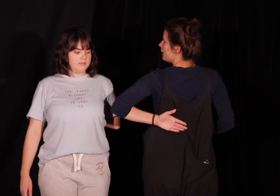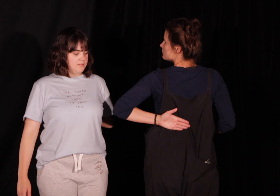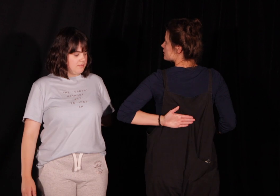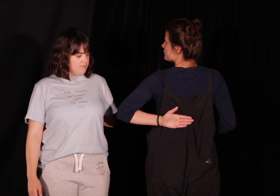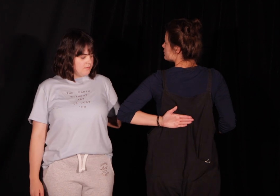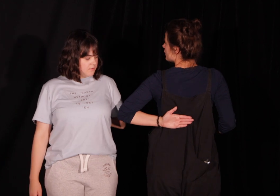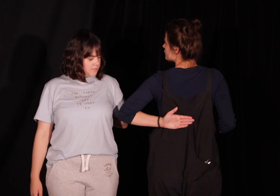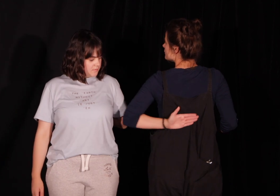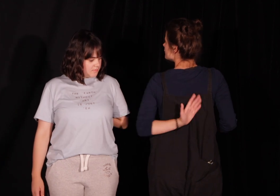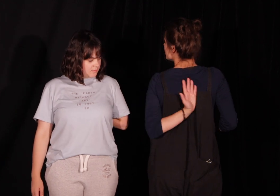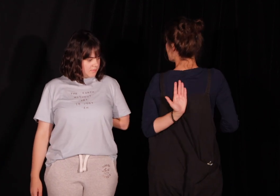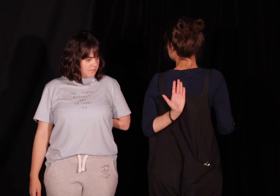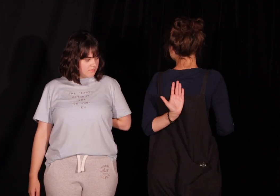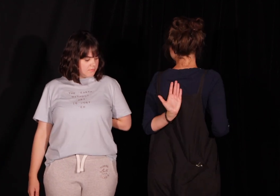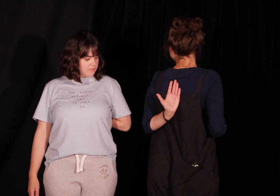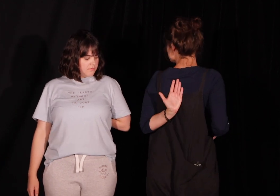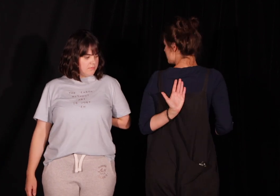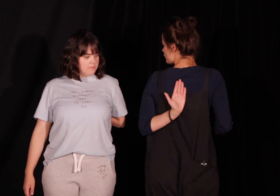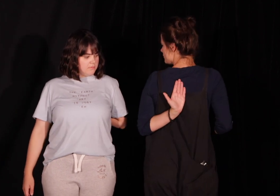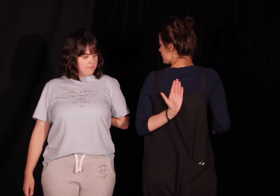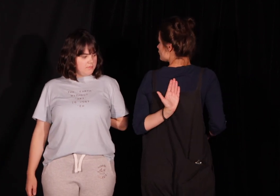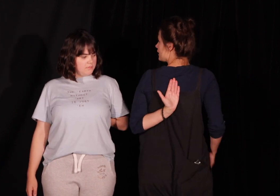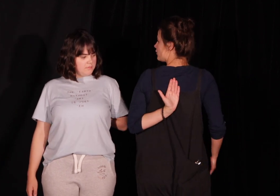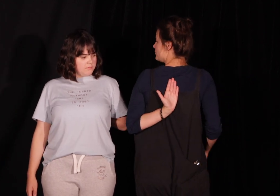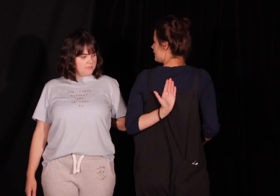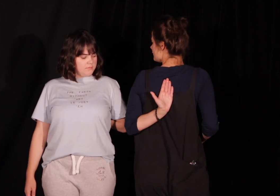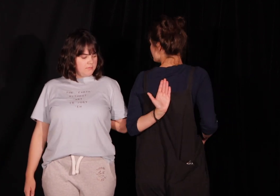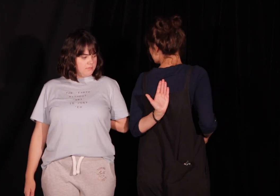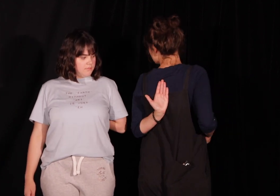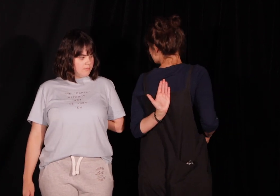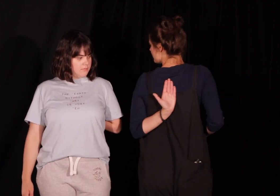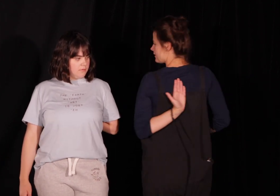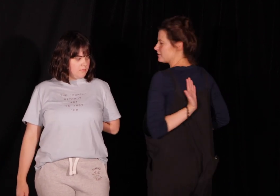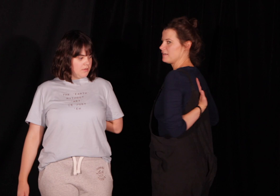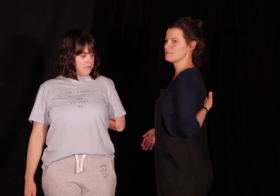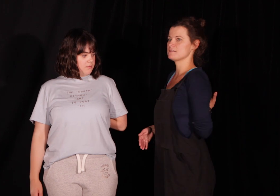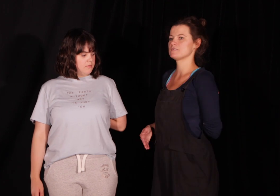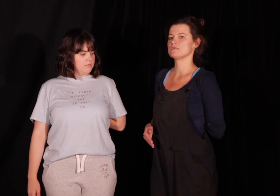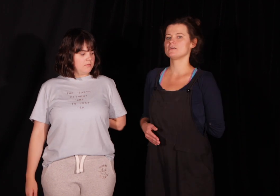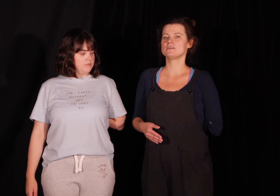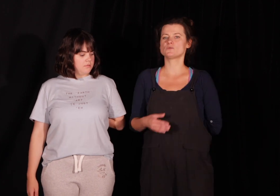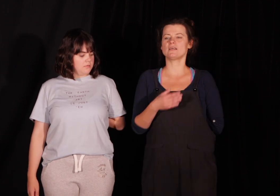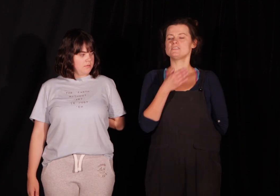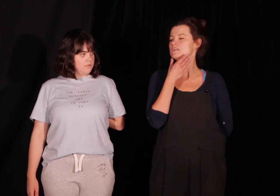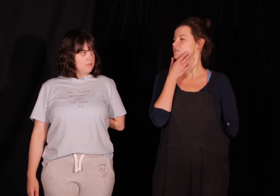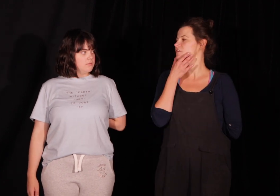też pamięciem. Ale jeśli nie jesteśmy w stanie zrobić tak, to tak robimy. Tak jest. Słuchajcie. I